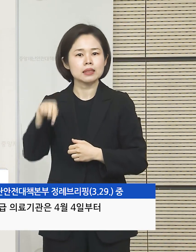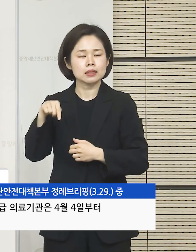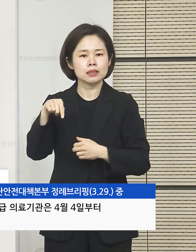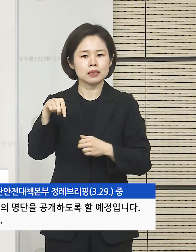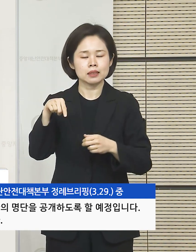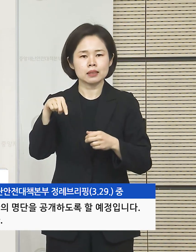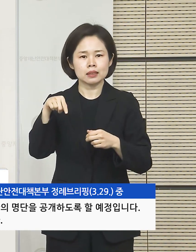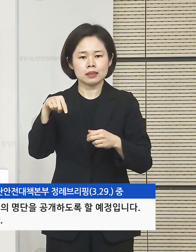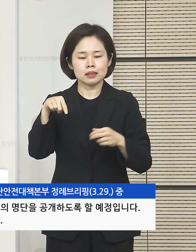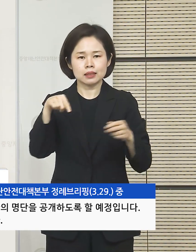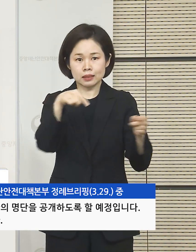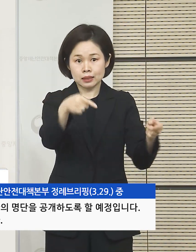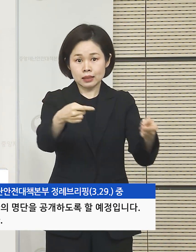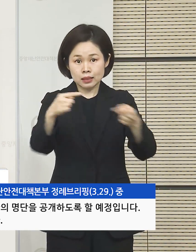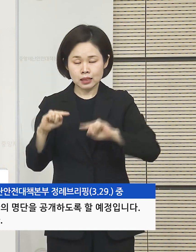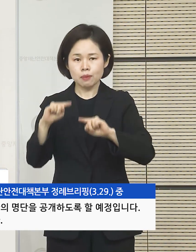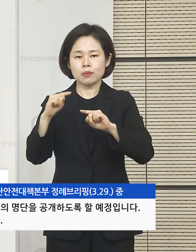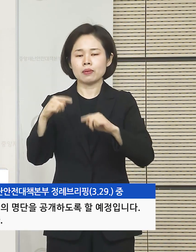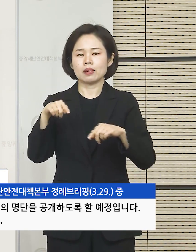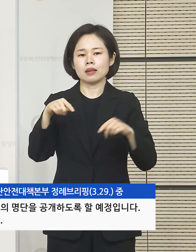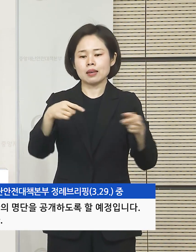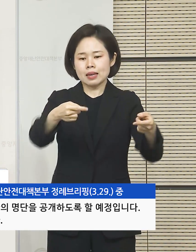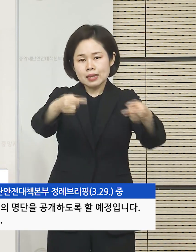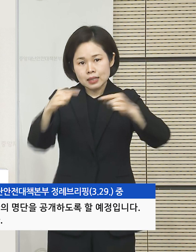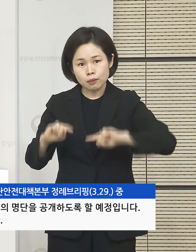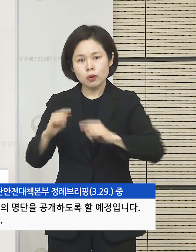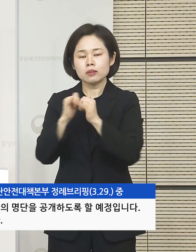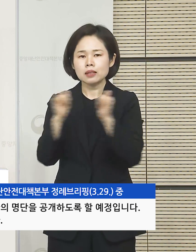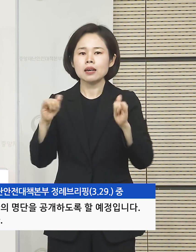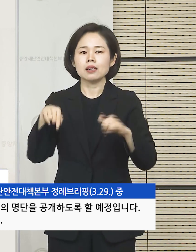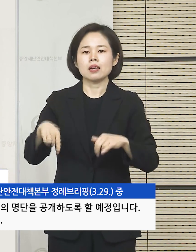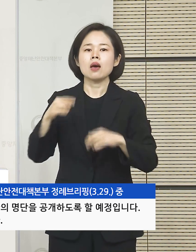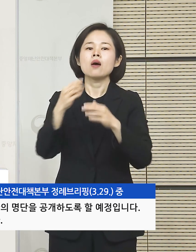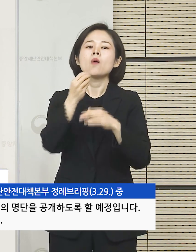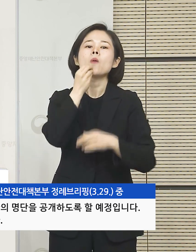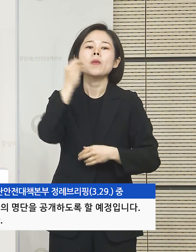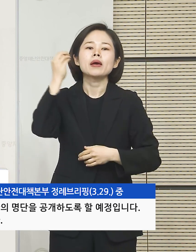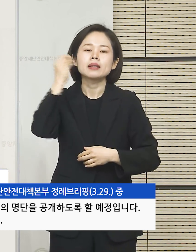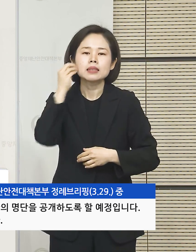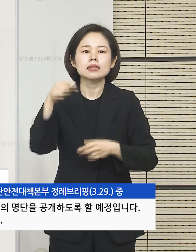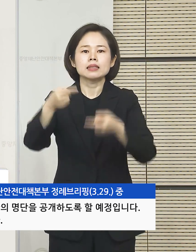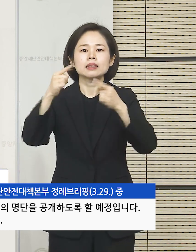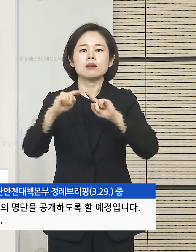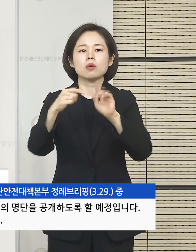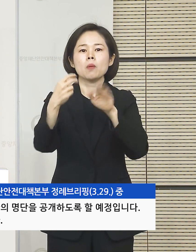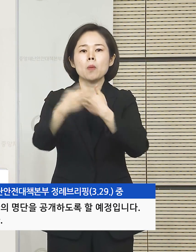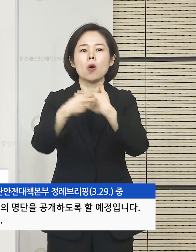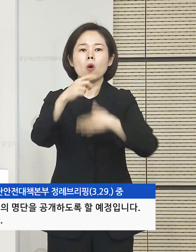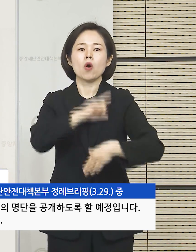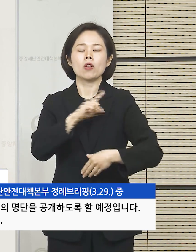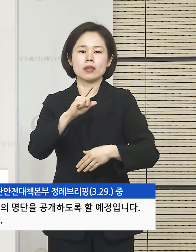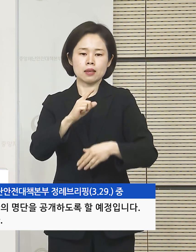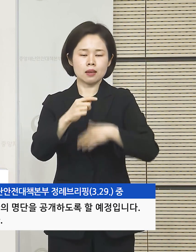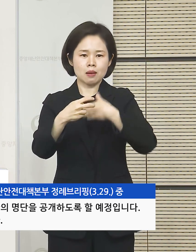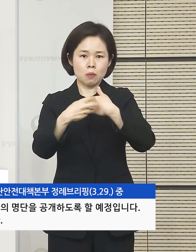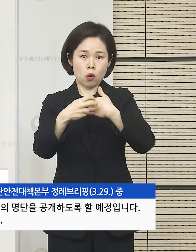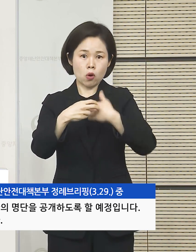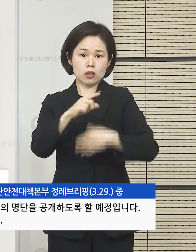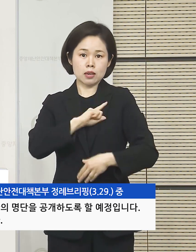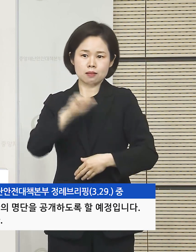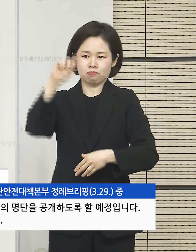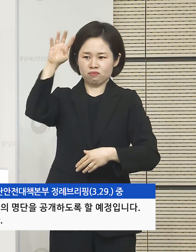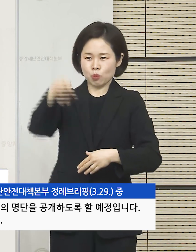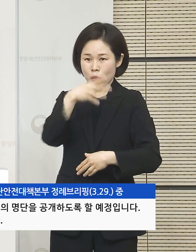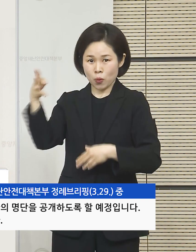있겠습니다. 그러면 심평원에서는 누리집을 통해서 참여 의료기관의 명단을 공개하도록 할 예정입니다. 그러면